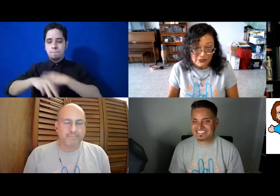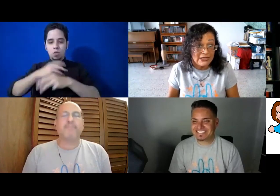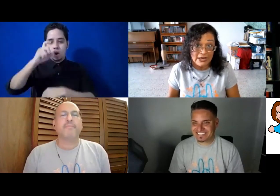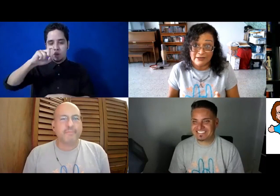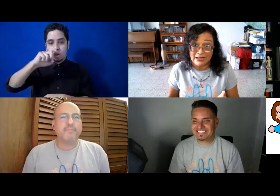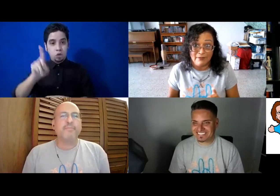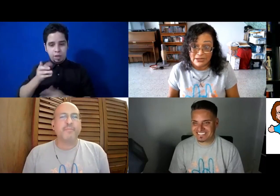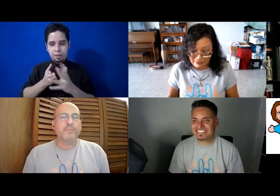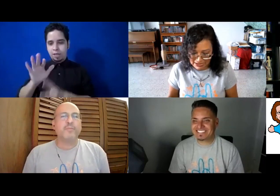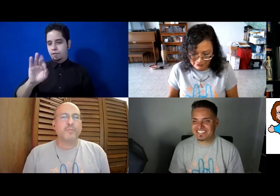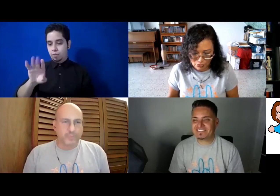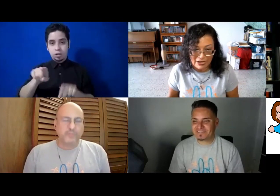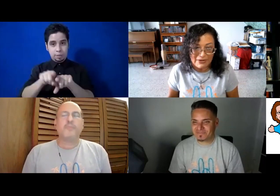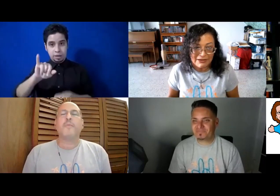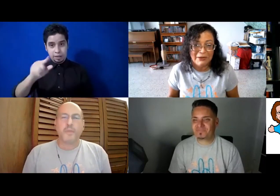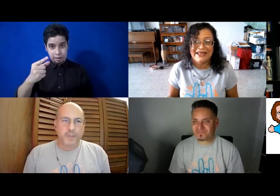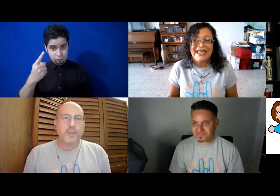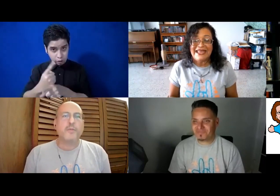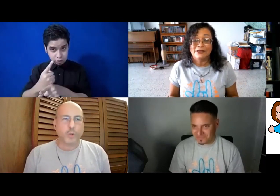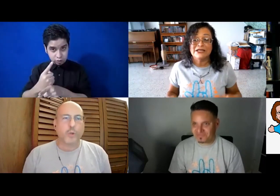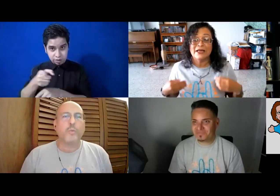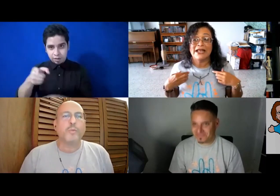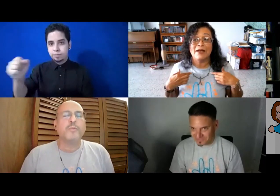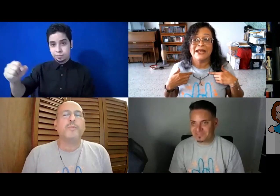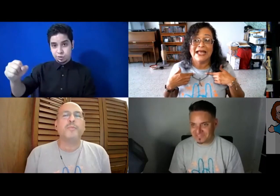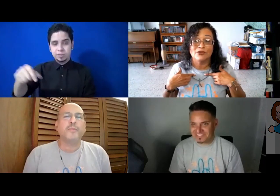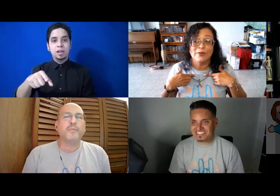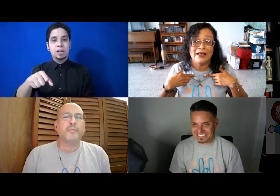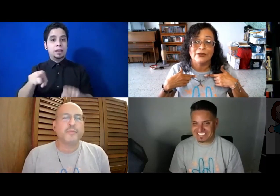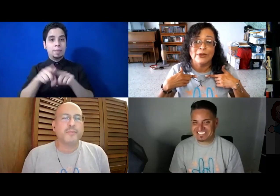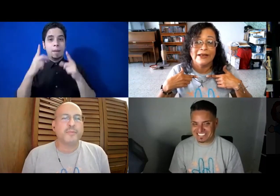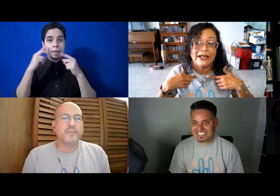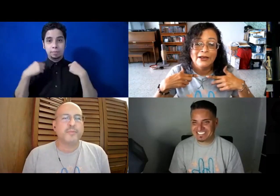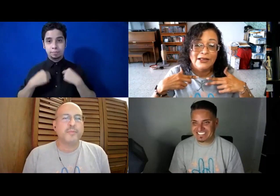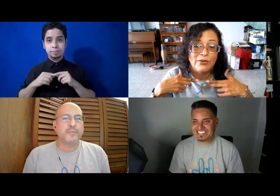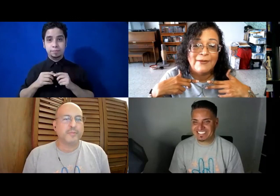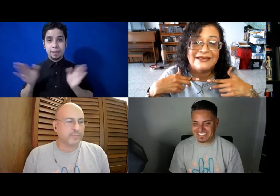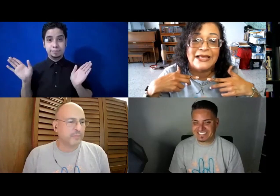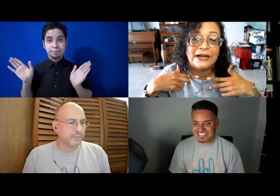y en Instagram, ¿verdad? Ay, no lo dije mal. Y entonces, mira, mira esto, mira esto, mira eso, te voy a abrazar.